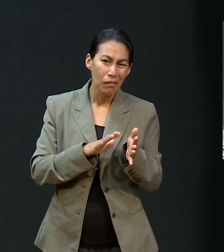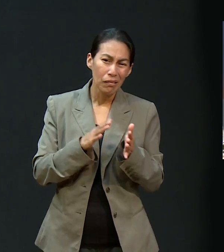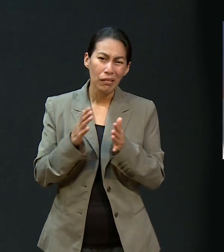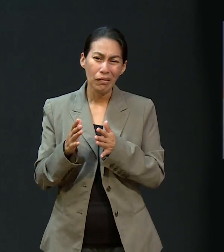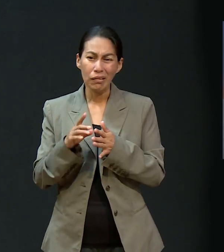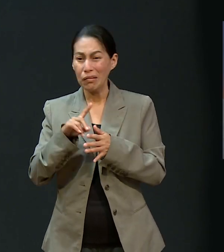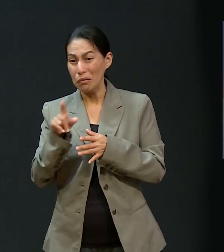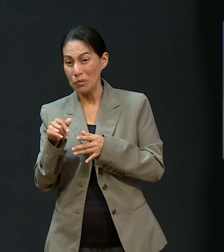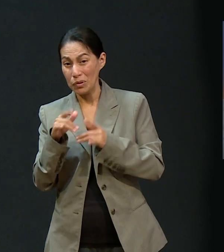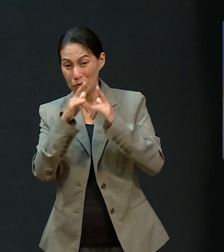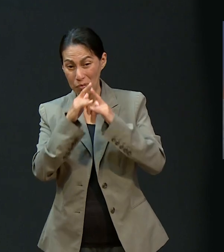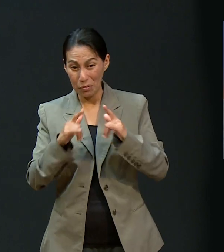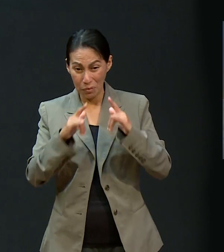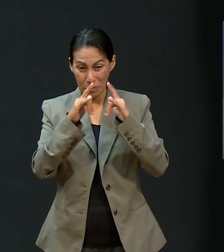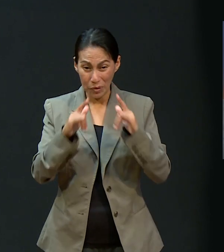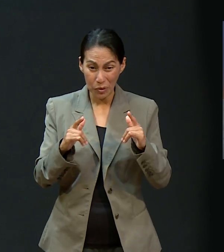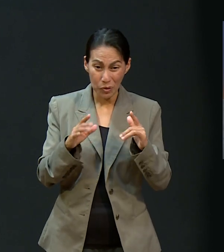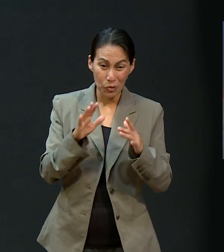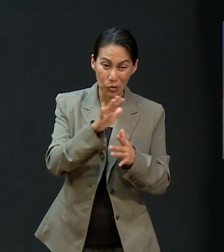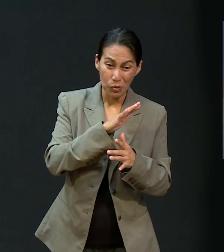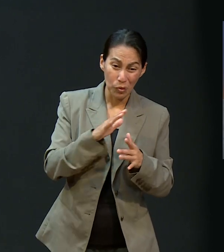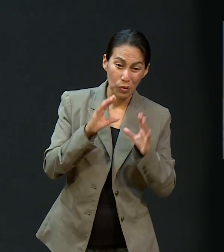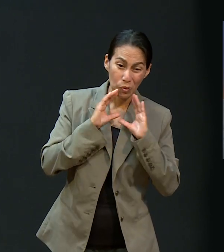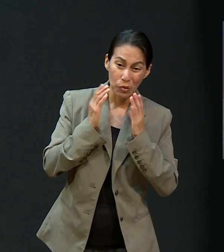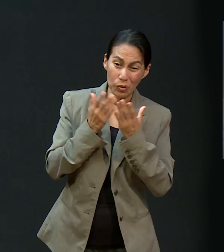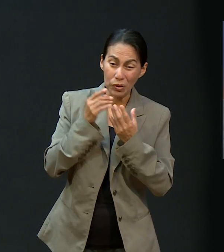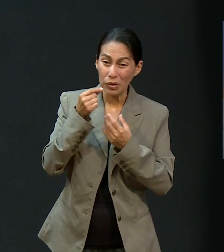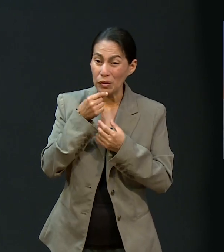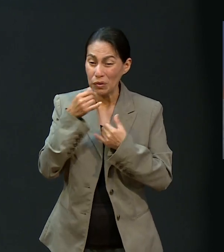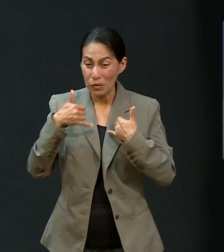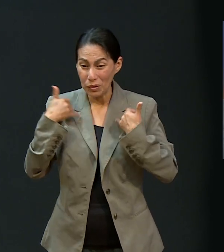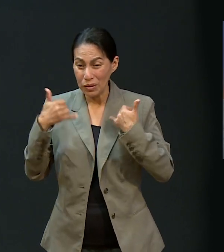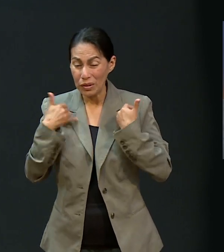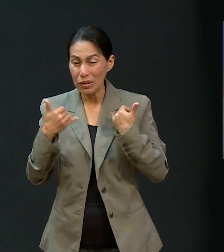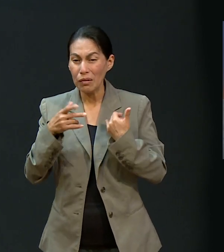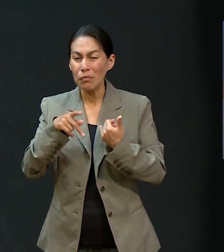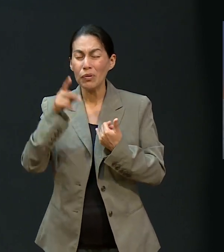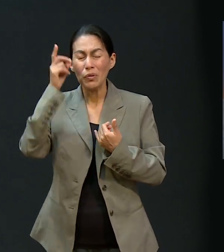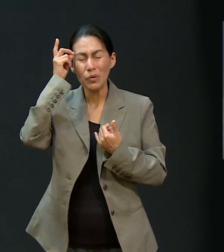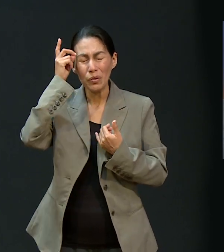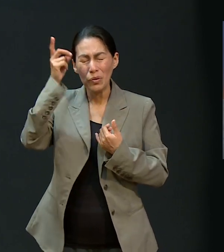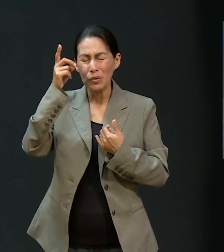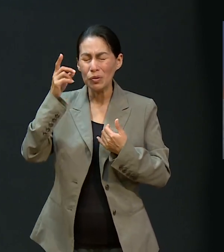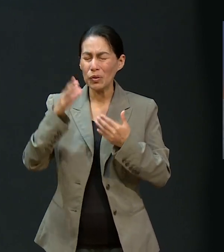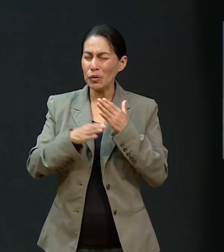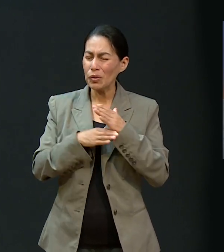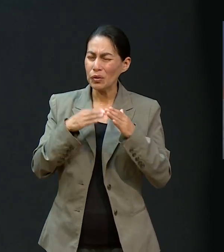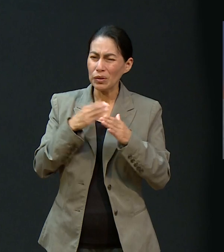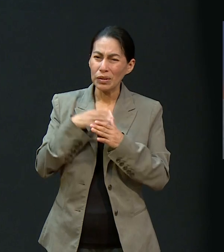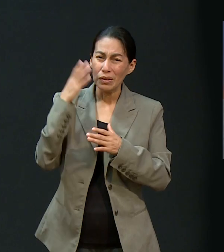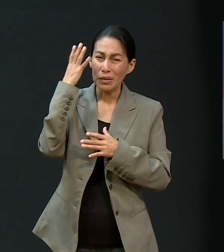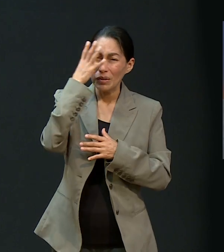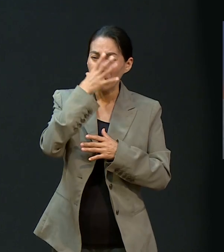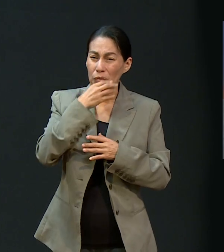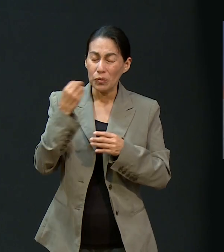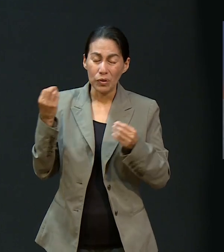dudaba mucho. En cuestión de un mes después de la federación y en el lapso que me vine, Dios obró